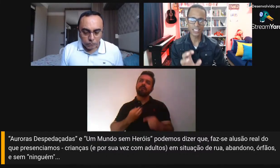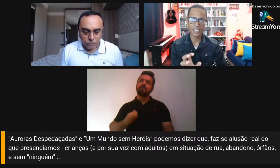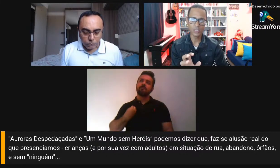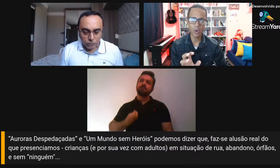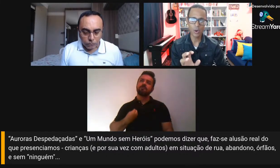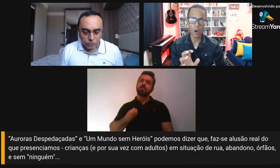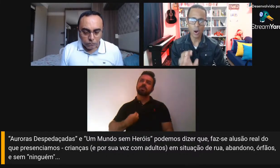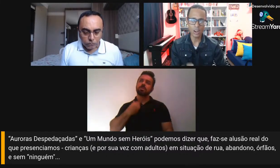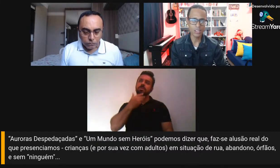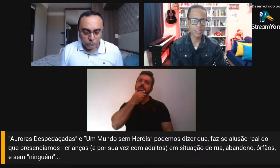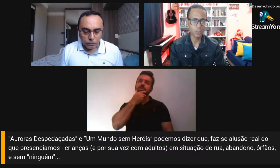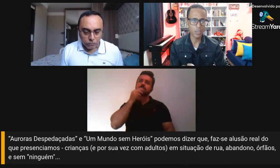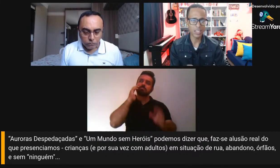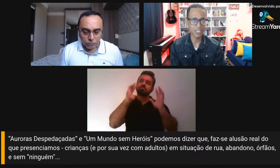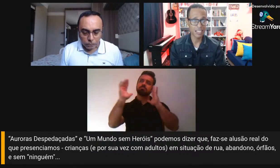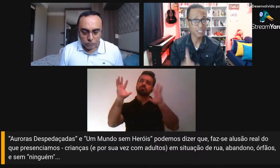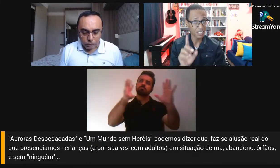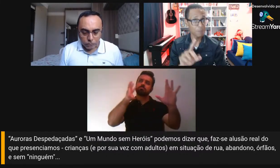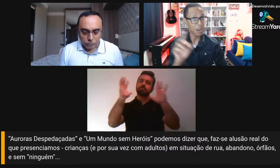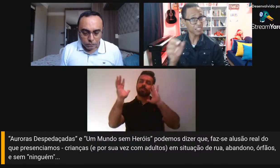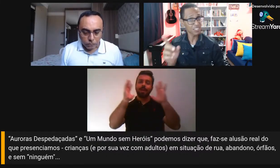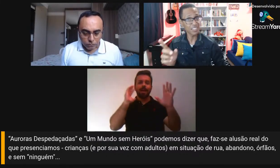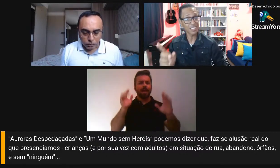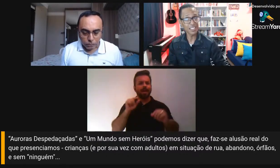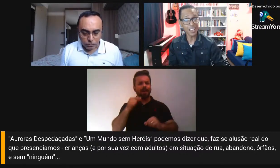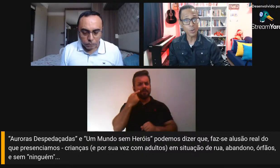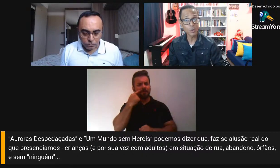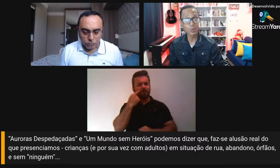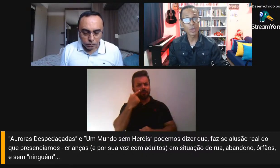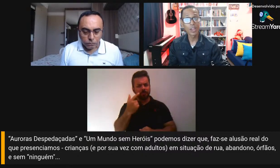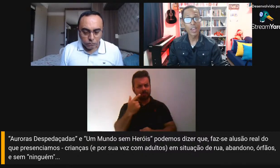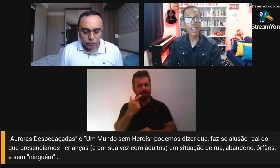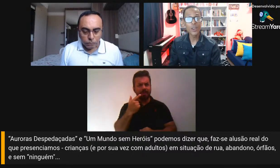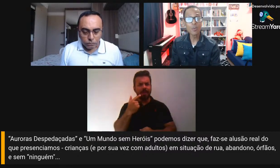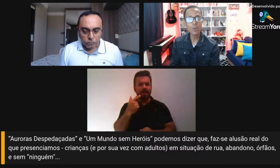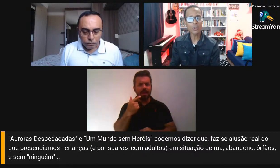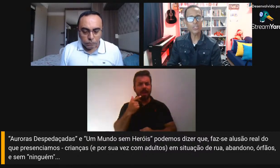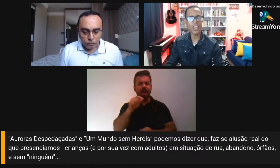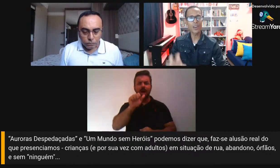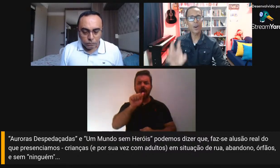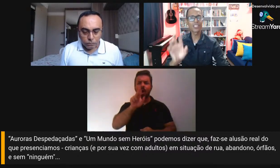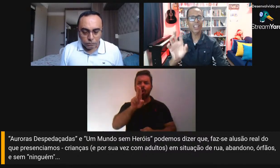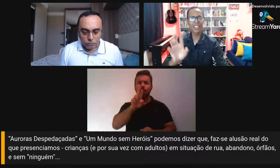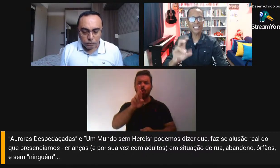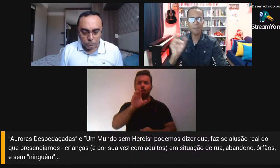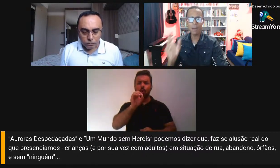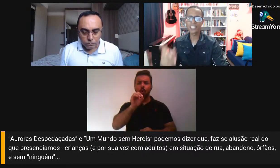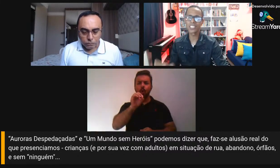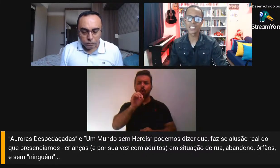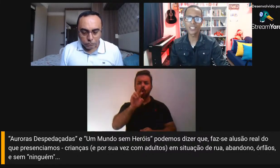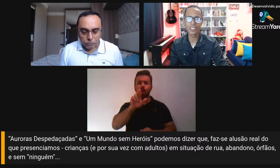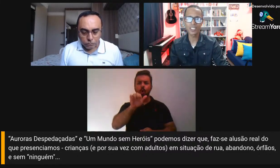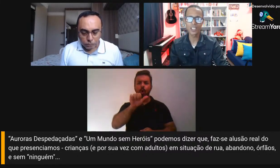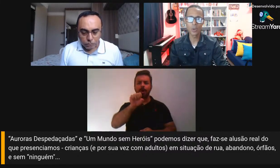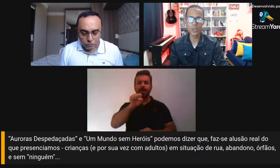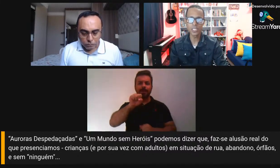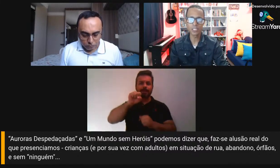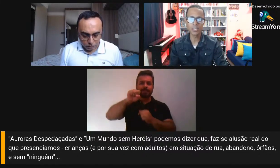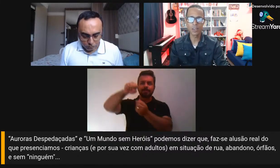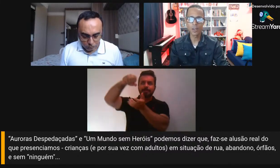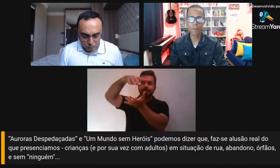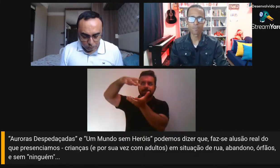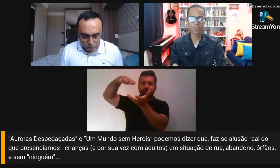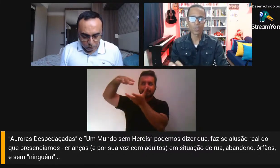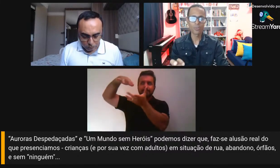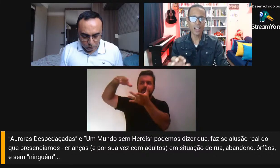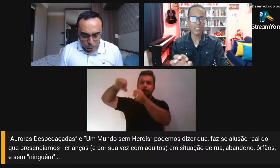fala ali do auroras despedaçados que está na página 71, e o mundo sem heróis já lá na página 132,